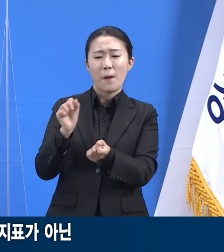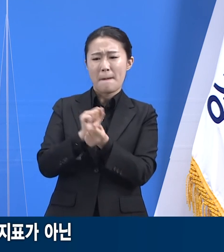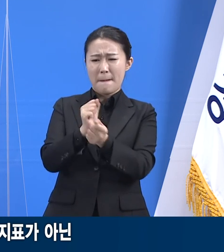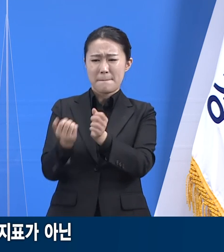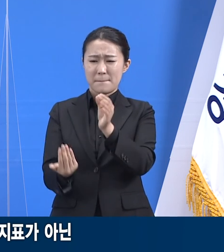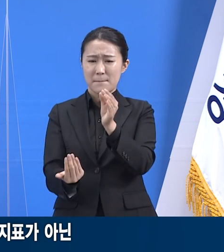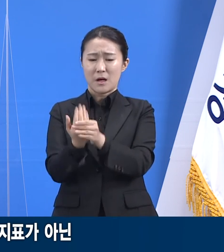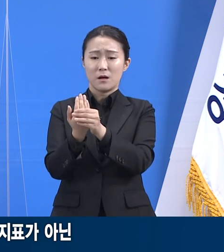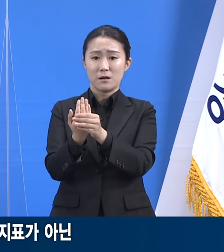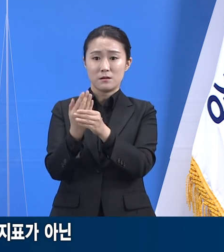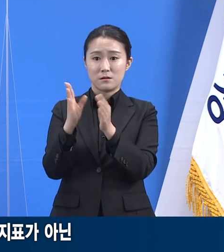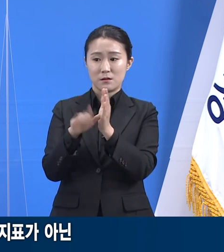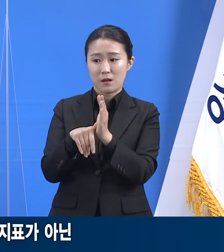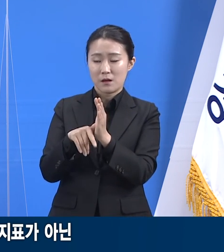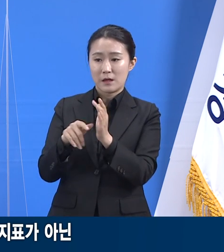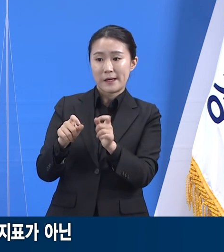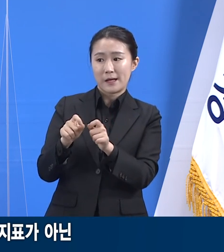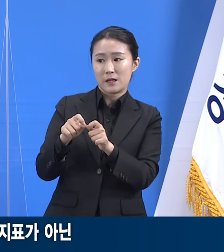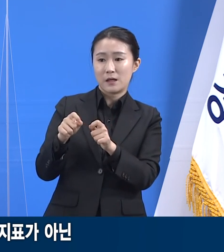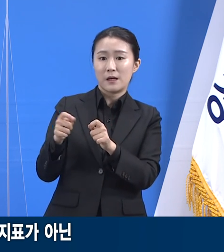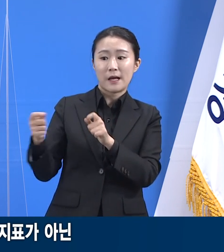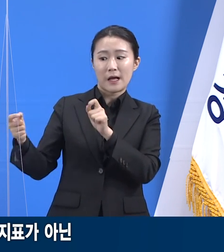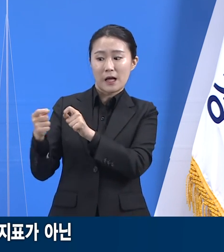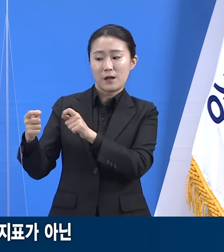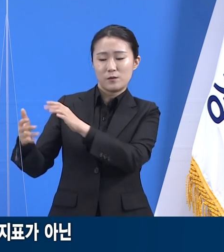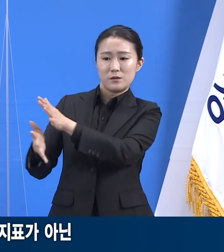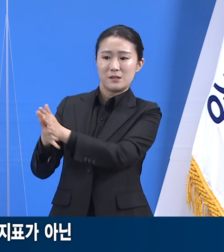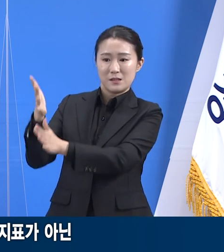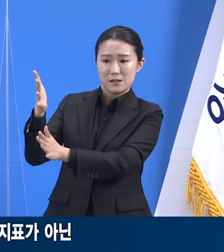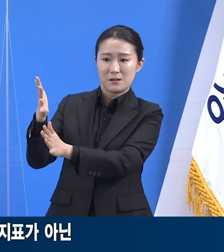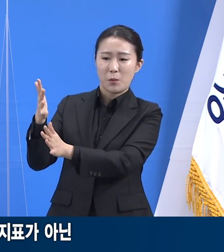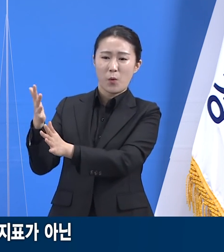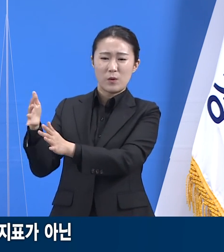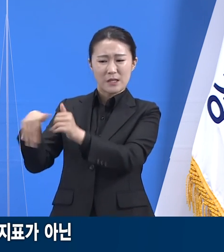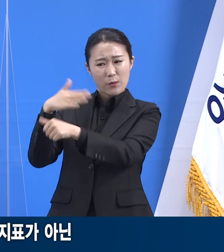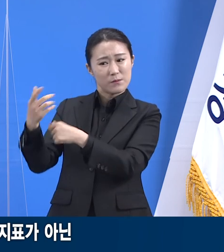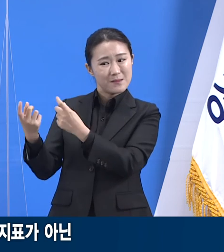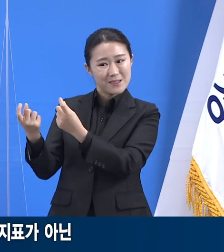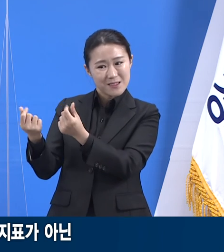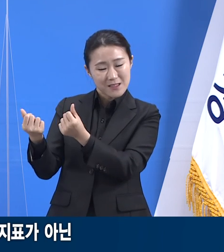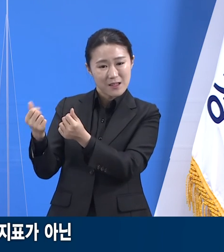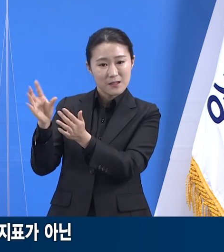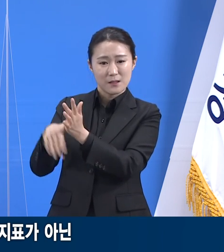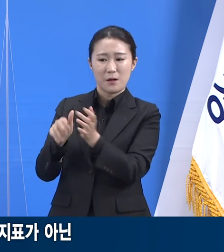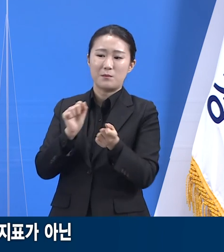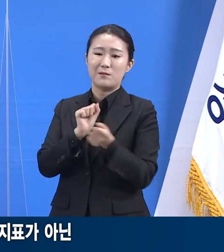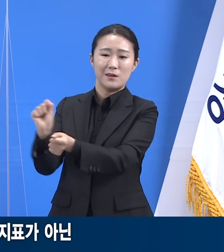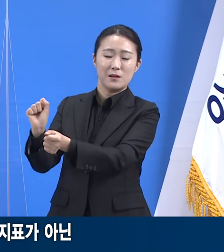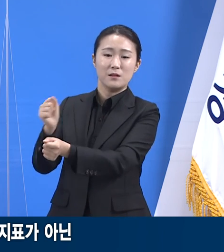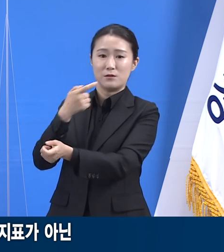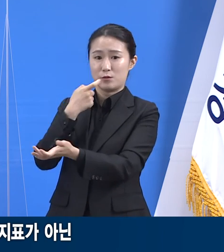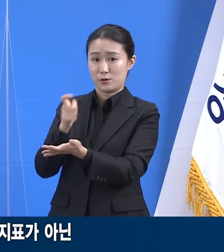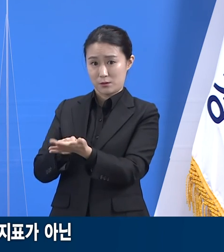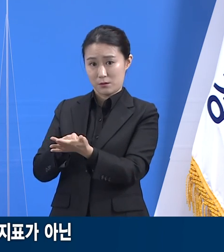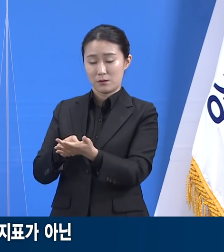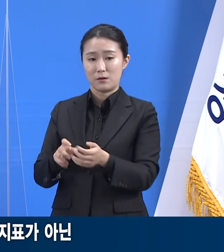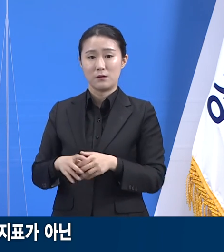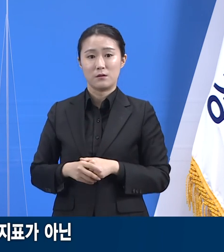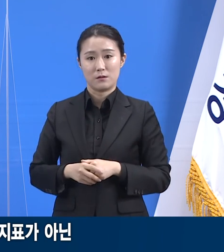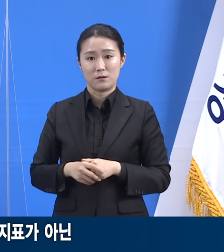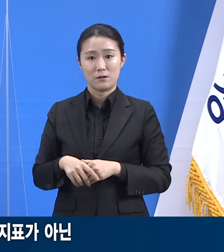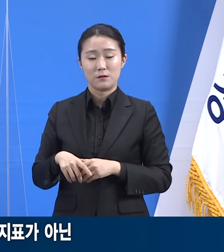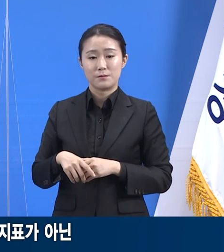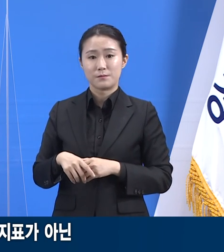조건을 갖춘 공간들로 확산될 가능성이 높습니다. 만약 인접 지역에서 먼저 문제적인 현상이